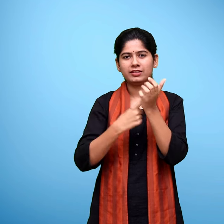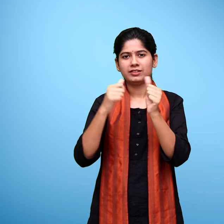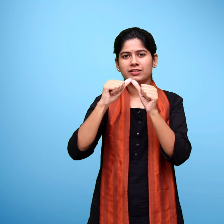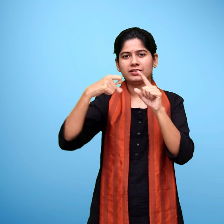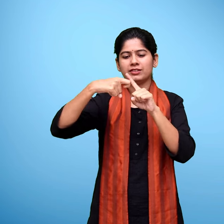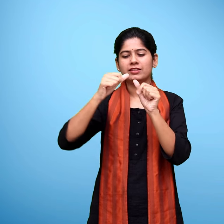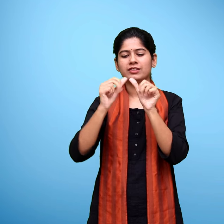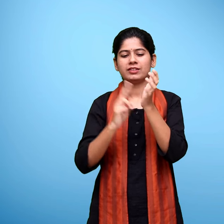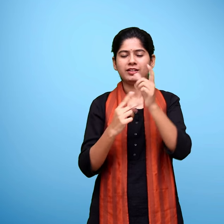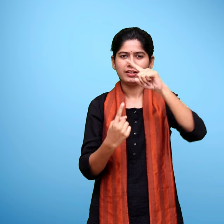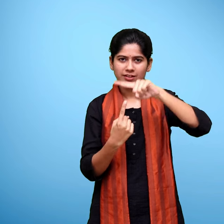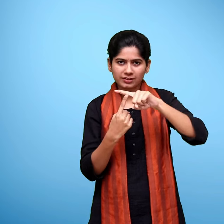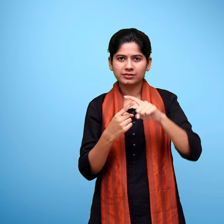हेड टीचर